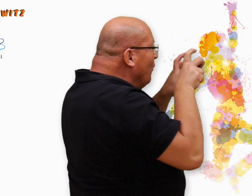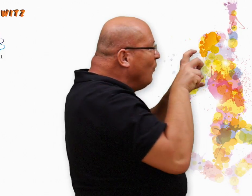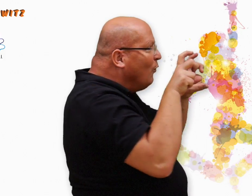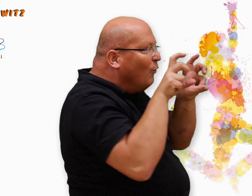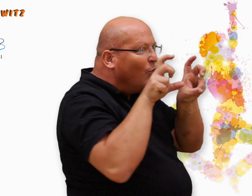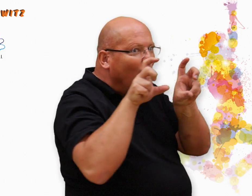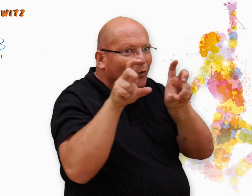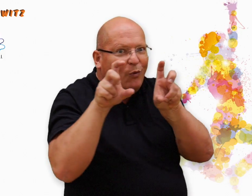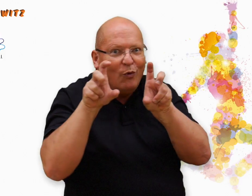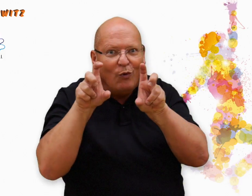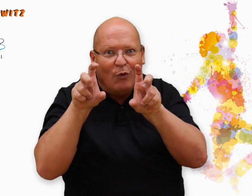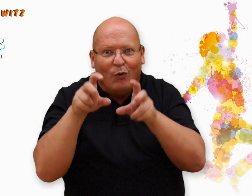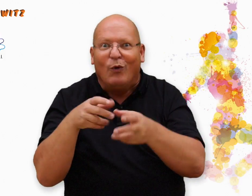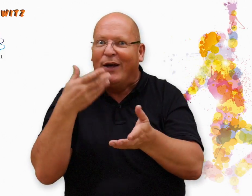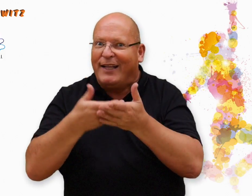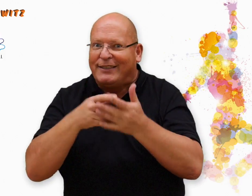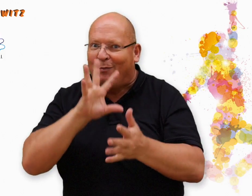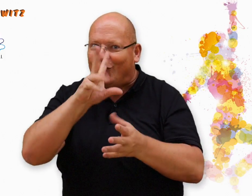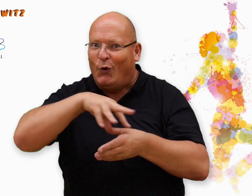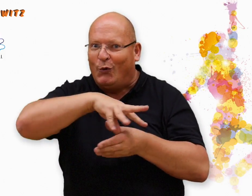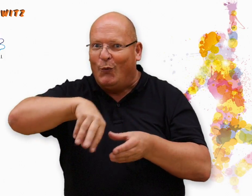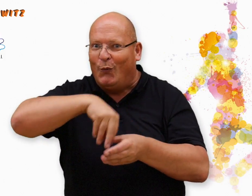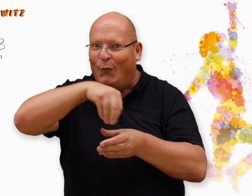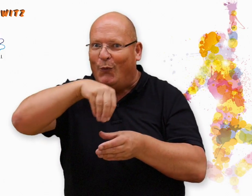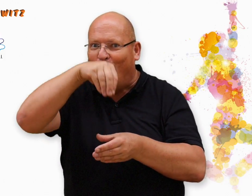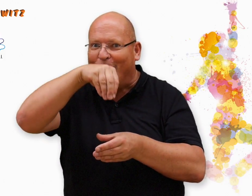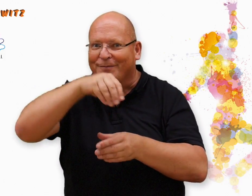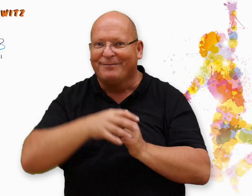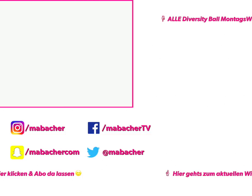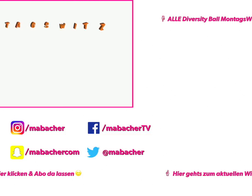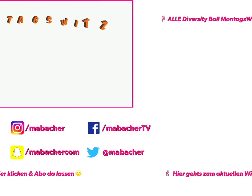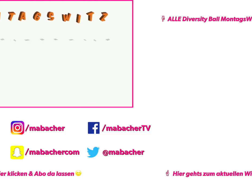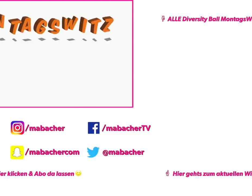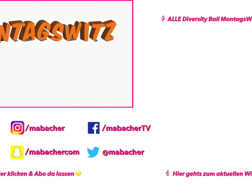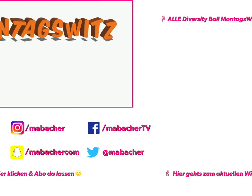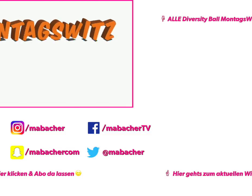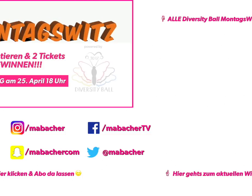seines Geschäfts ständig im Kreis. Der Montagswitz